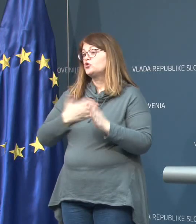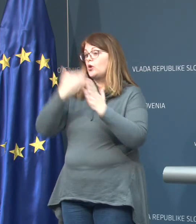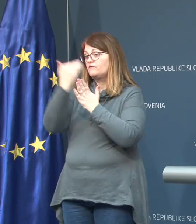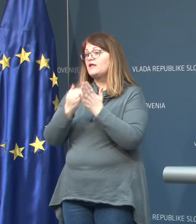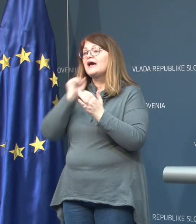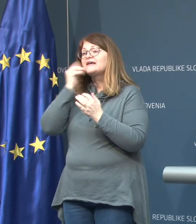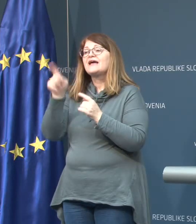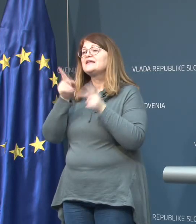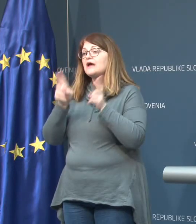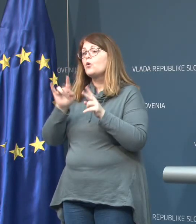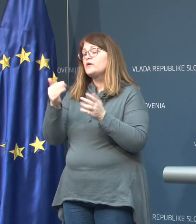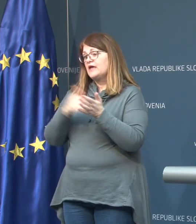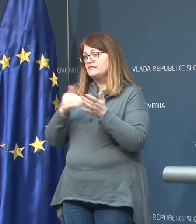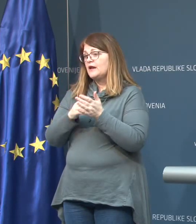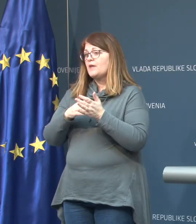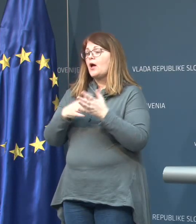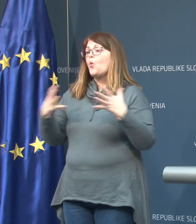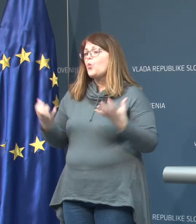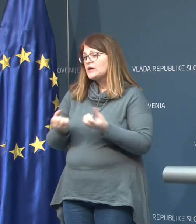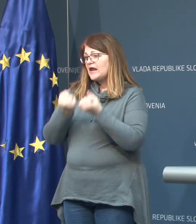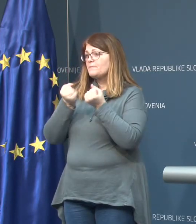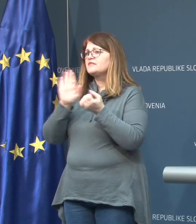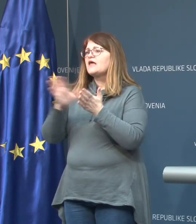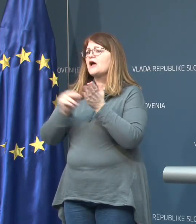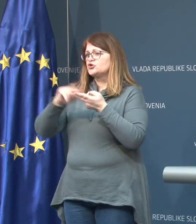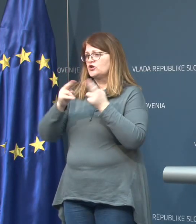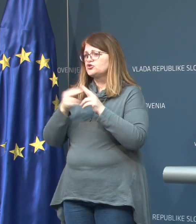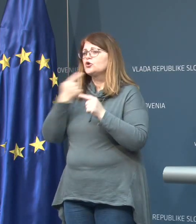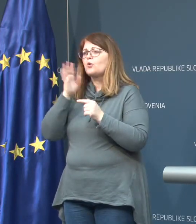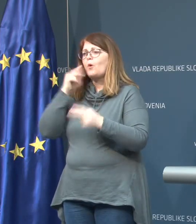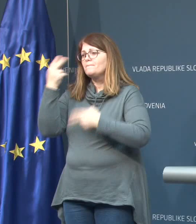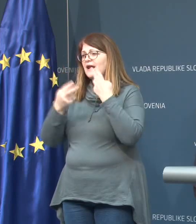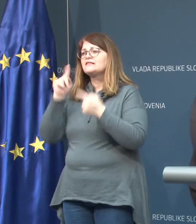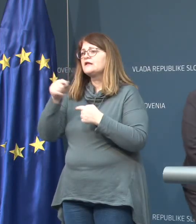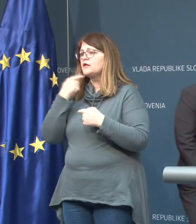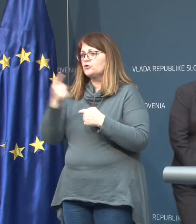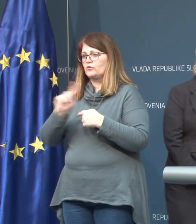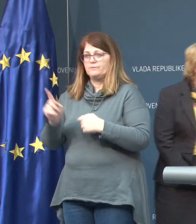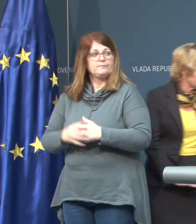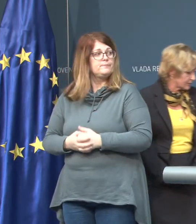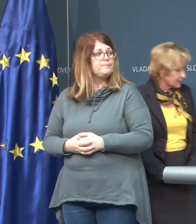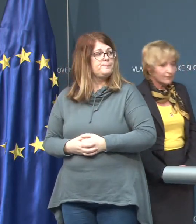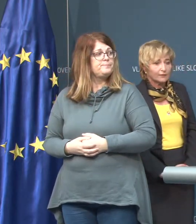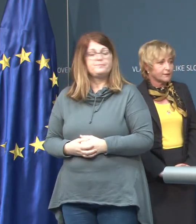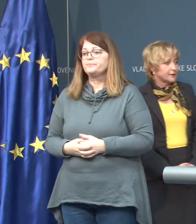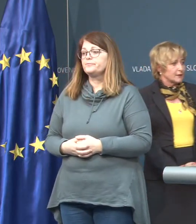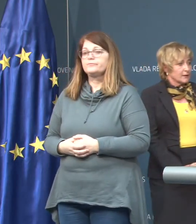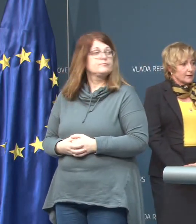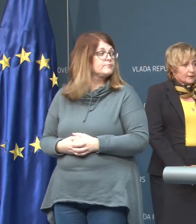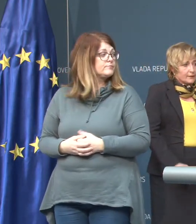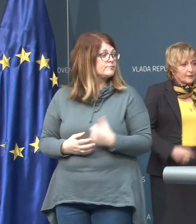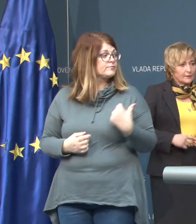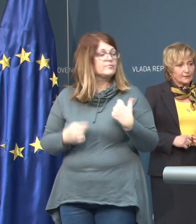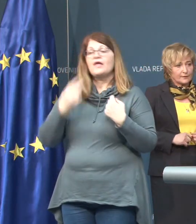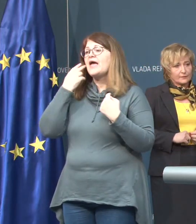reagirati in na kakšen način in kdo bo testiran in kdo ne. Imamo še vprašanje STI-ja? Samo